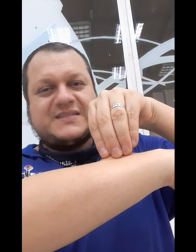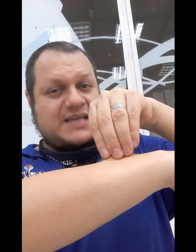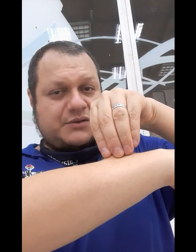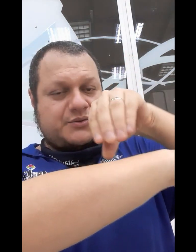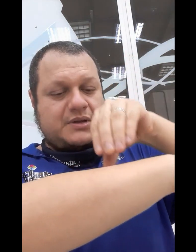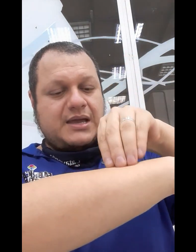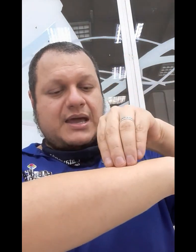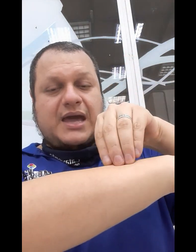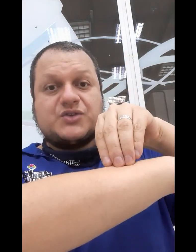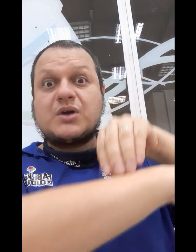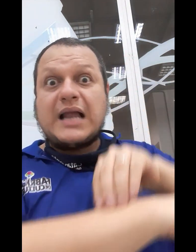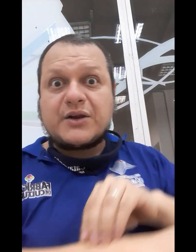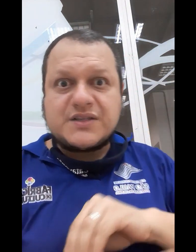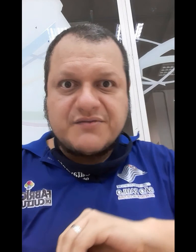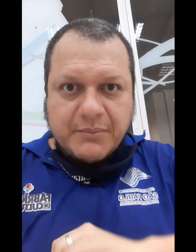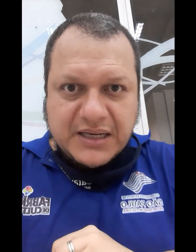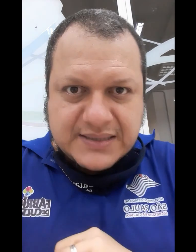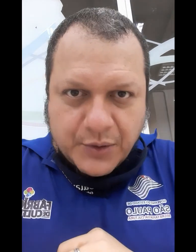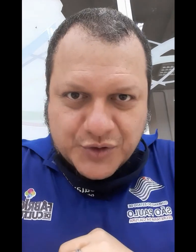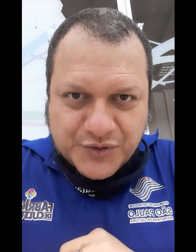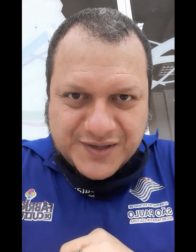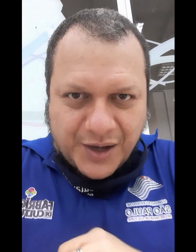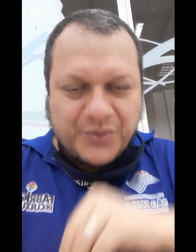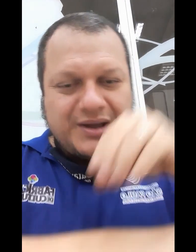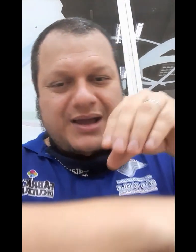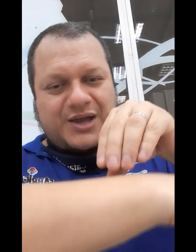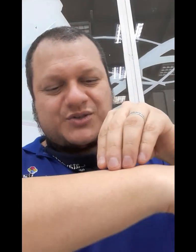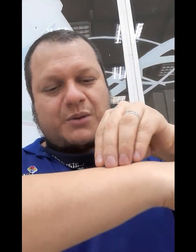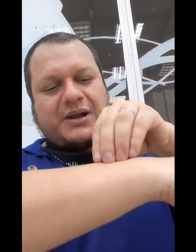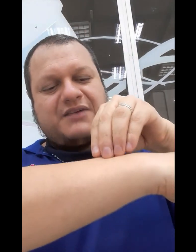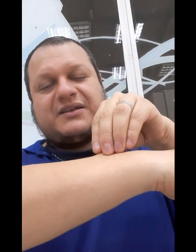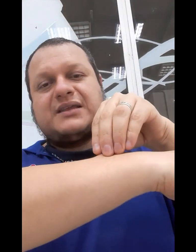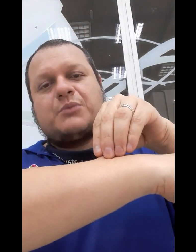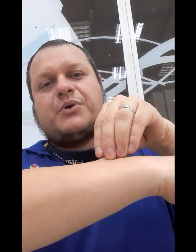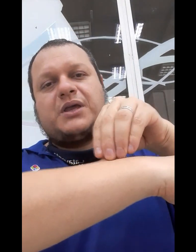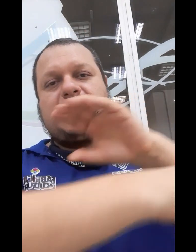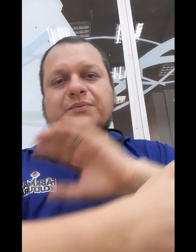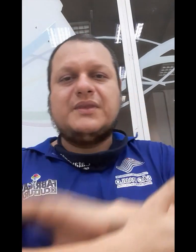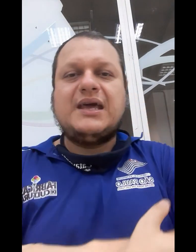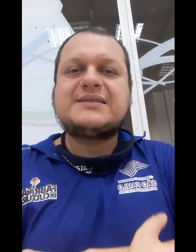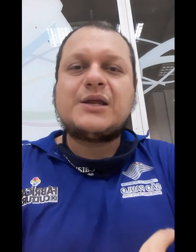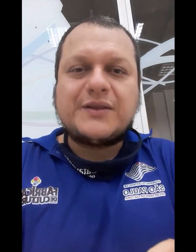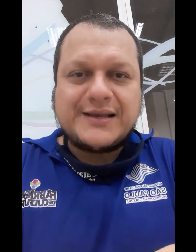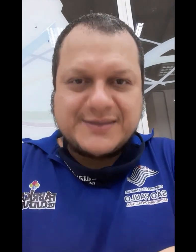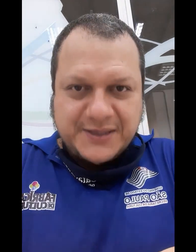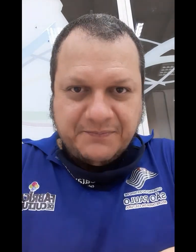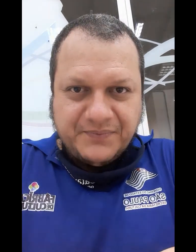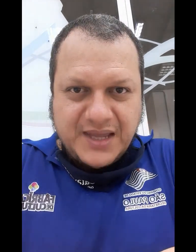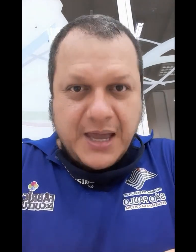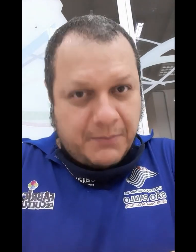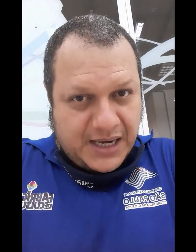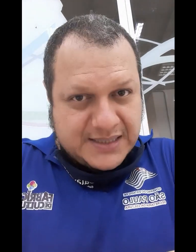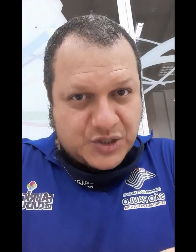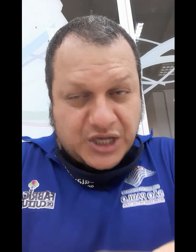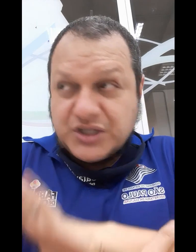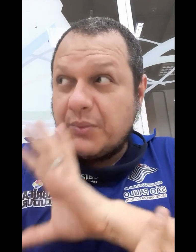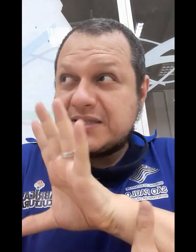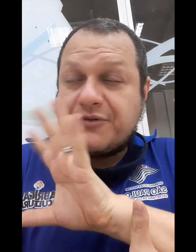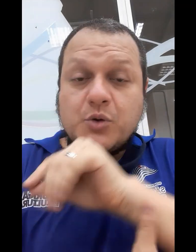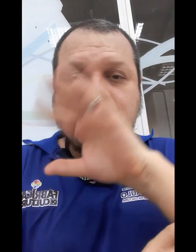Certo? É isso. Claro que você não vai beliscar o sudo cego. É só para levantar um pouquinho. E essa é a nota C. Beleza, gente? Então, esse foi um